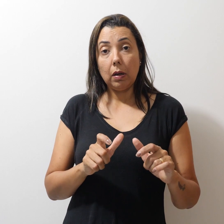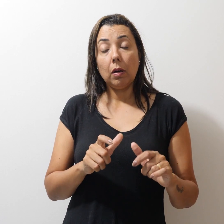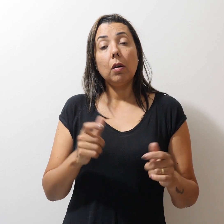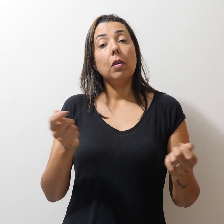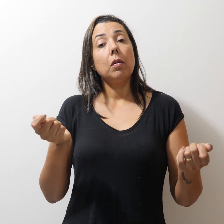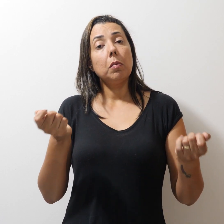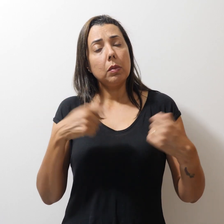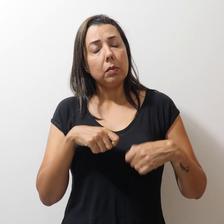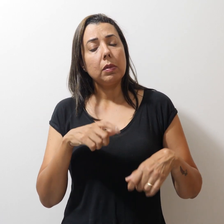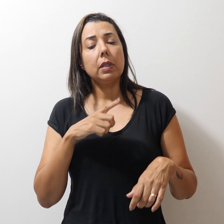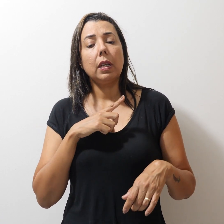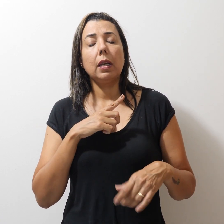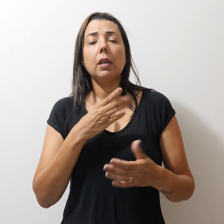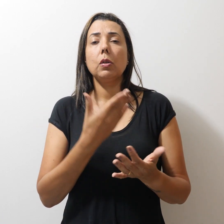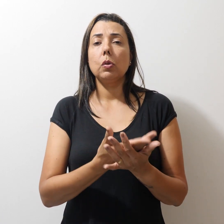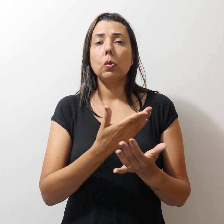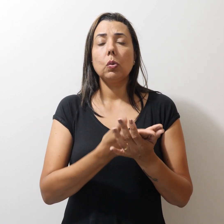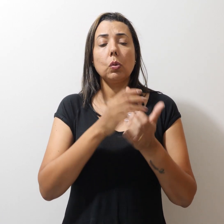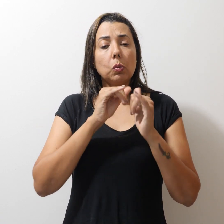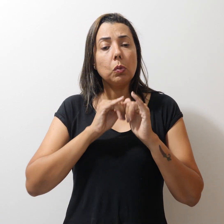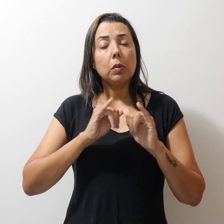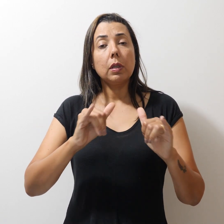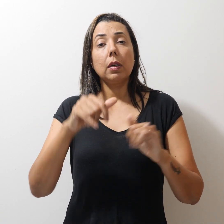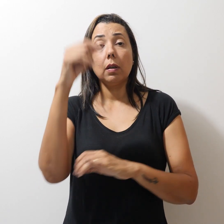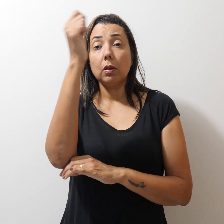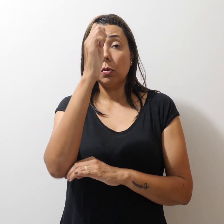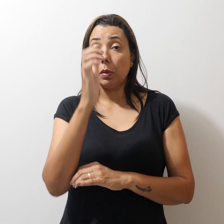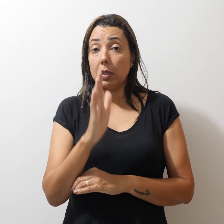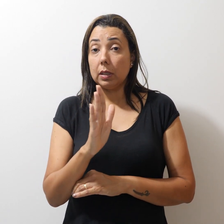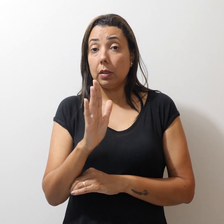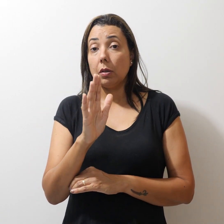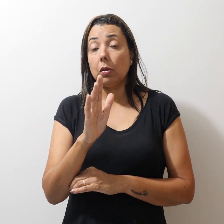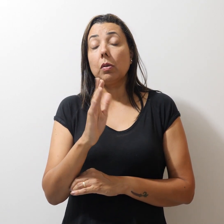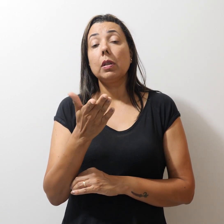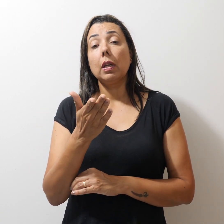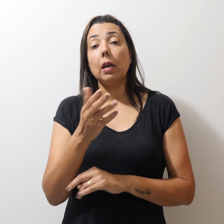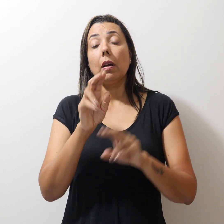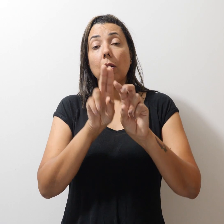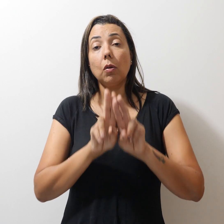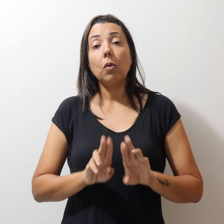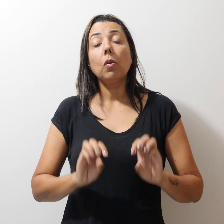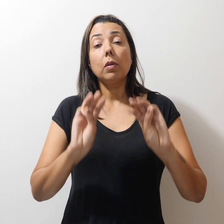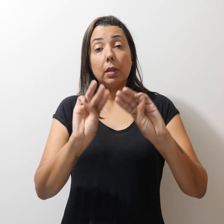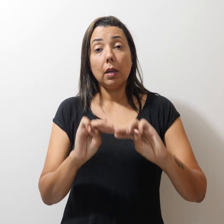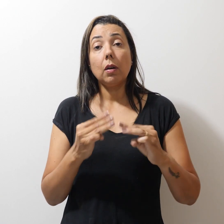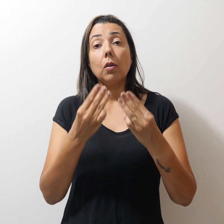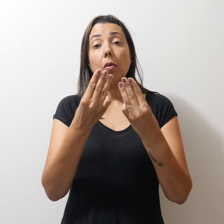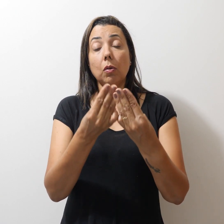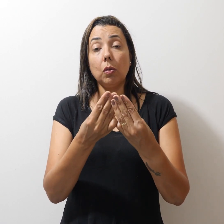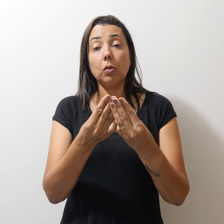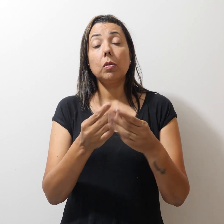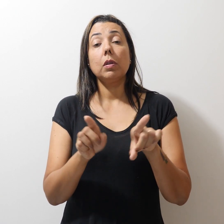estudos publicados sobre o Brasil nas Nações Unidas. É membro do Instituto